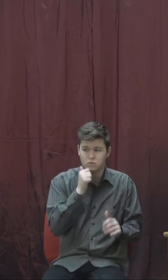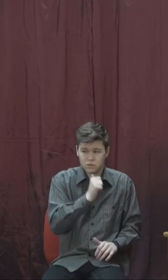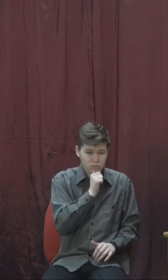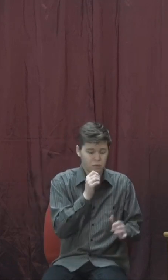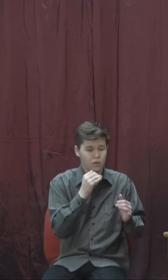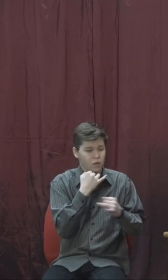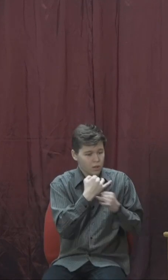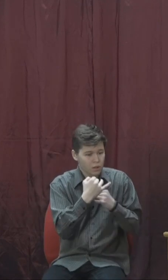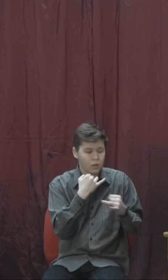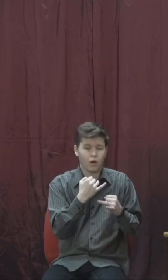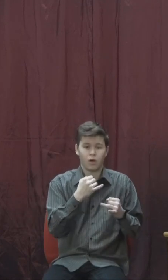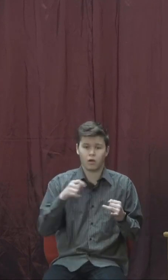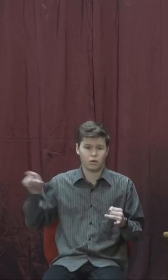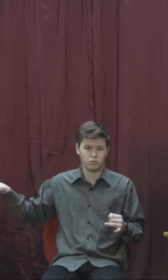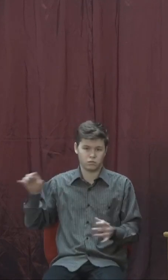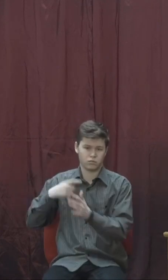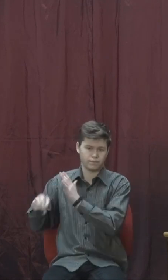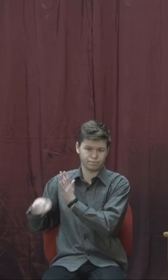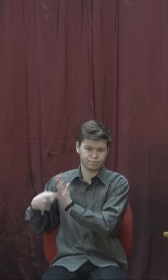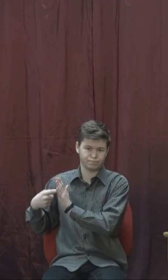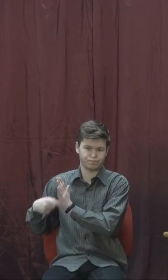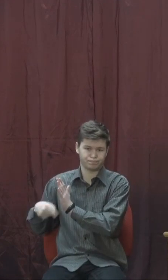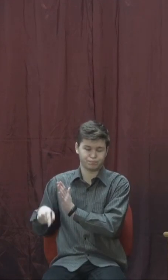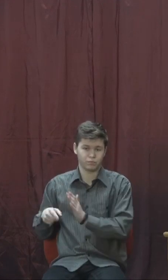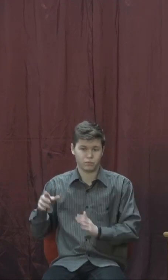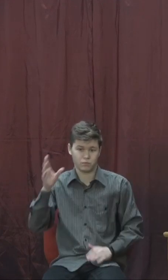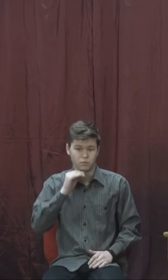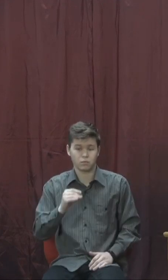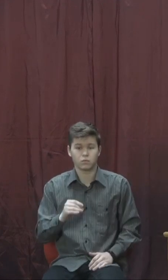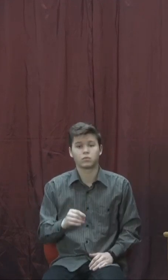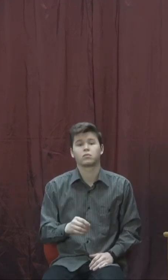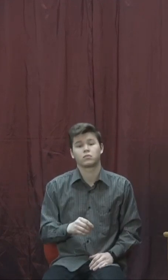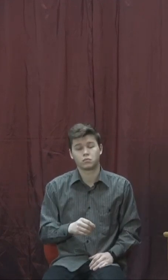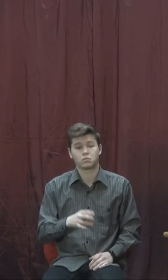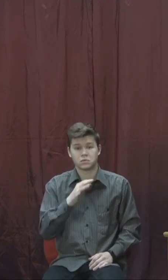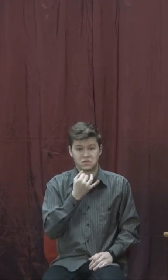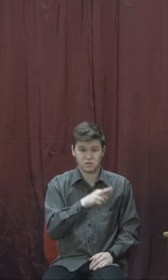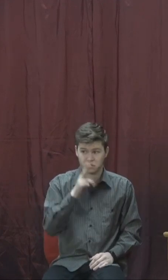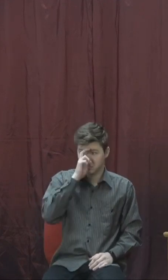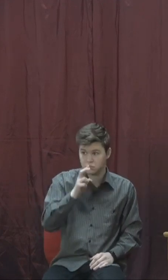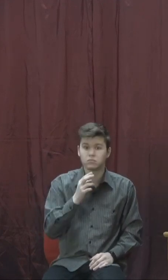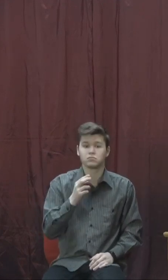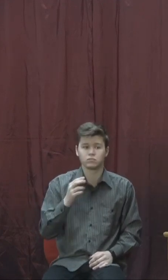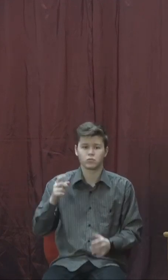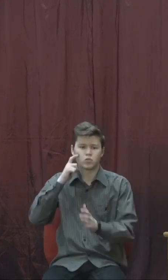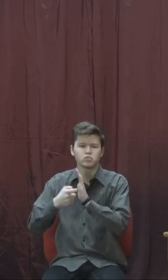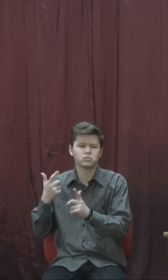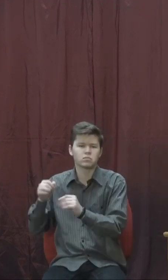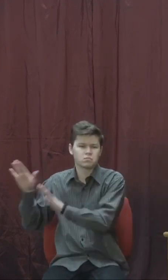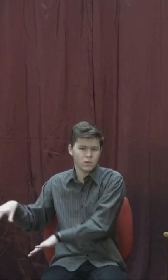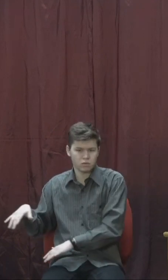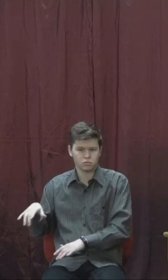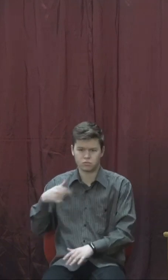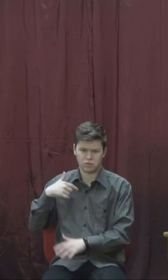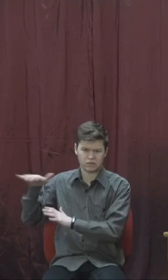своїй». І він відказав, «Ідіть, і подивіться, де він, і я пошлю, та й візьму його». І